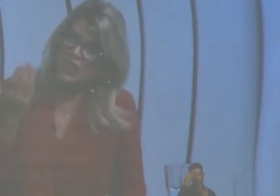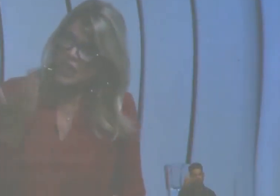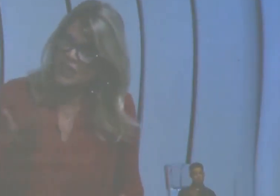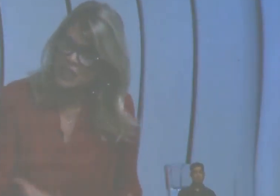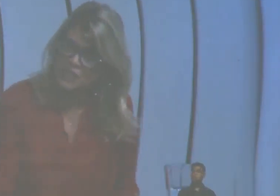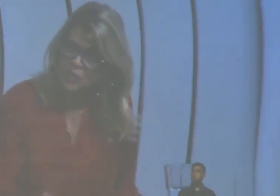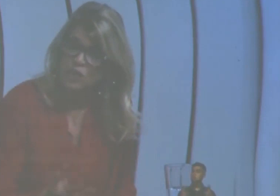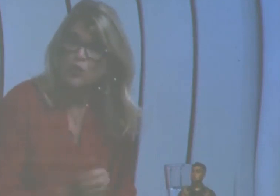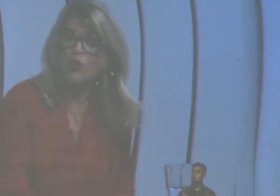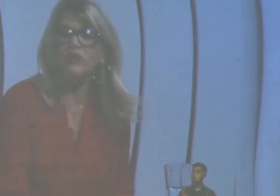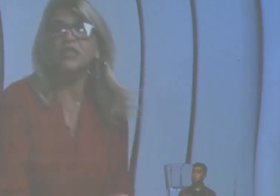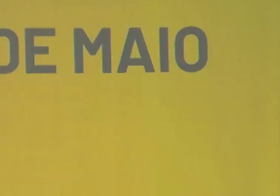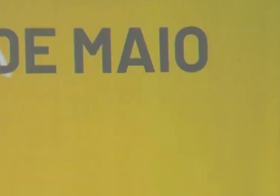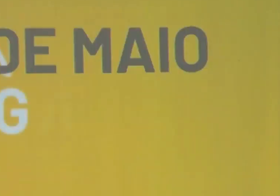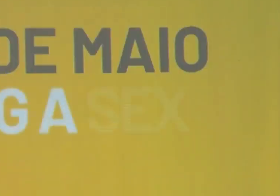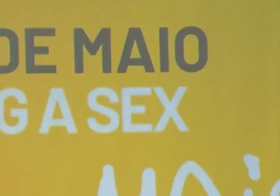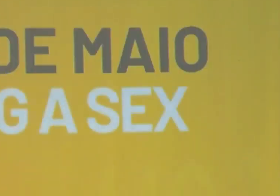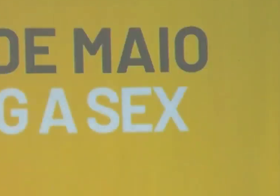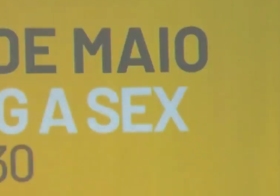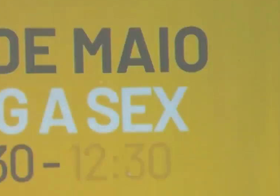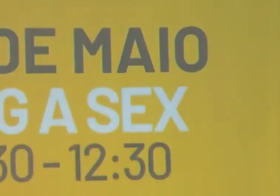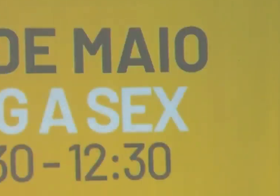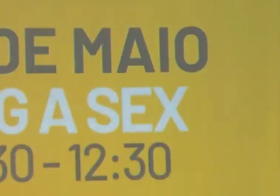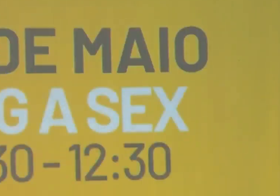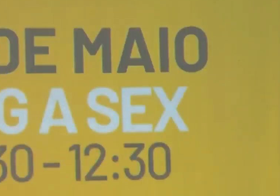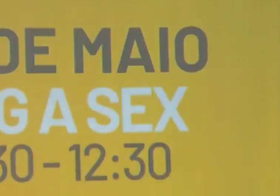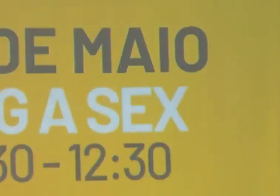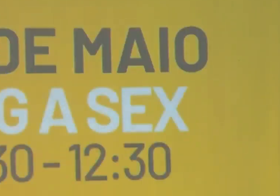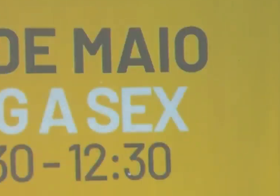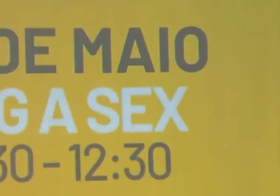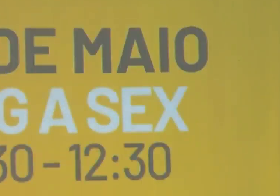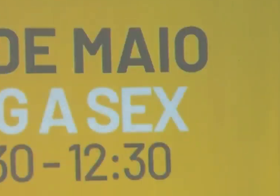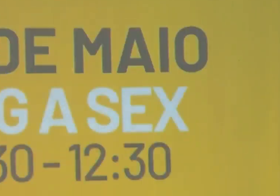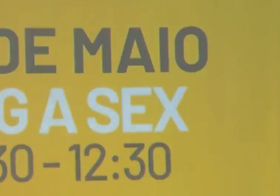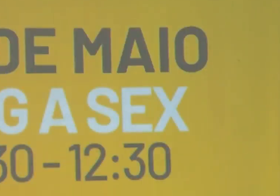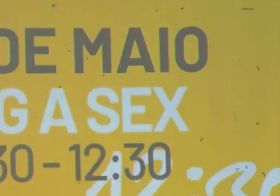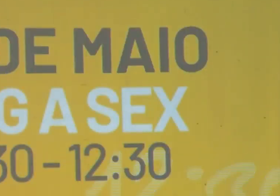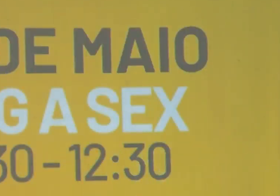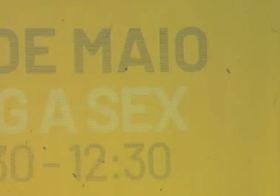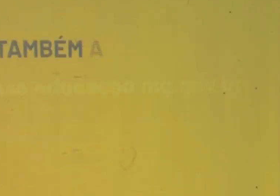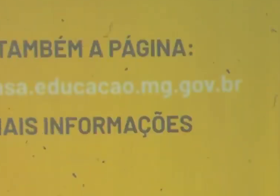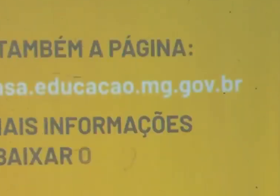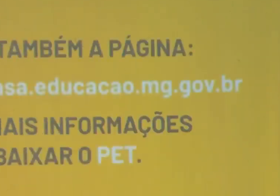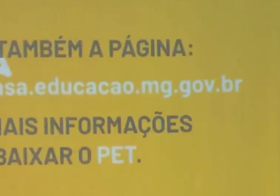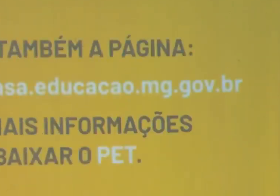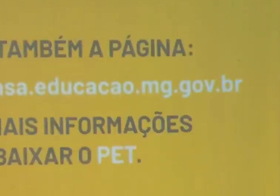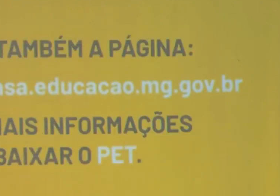tenha tirado as suas dúvidas. De segunda a sexta-feira, das sete e meia até meio-dia e meia.